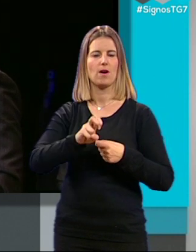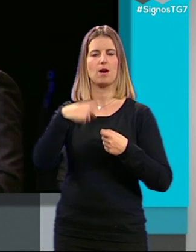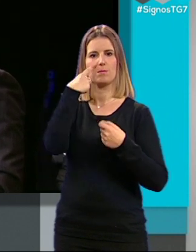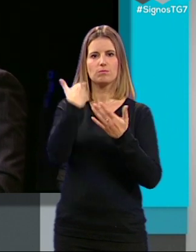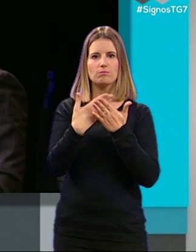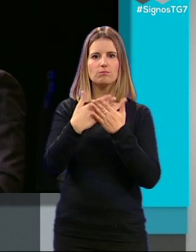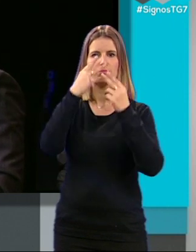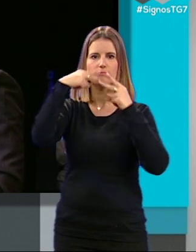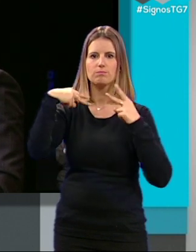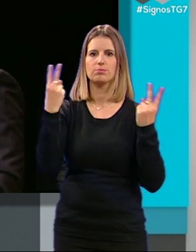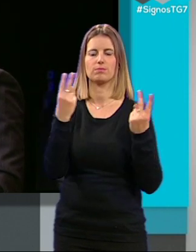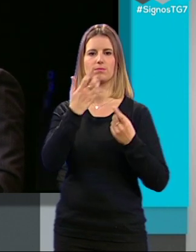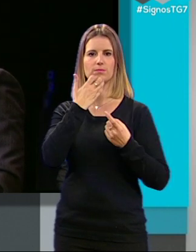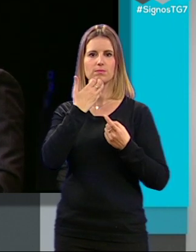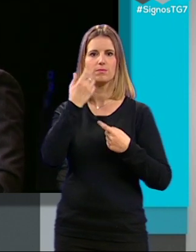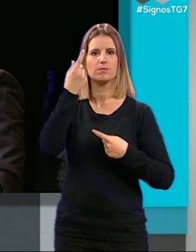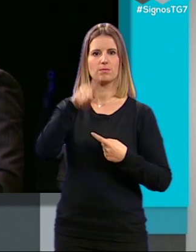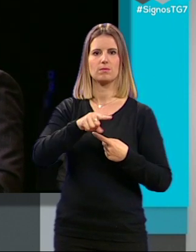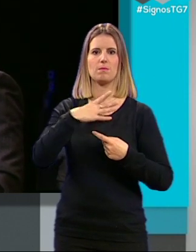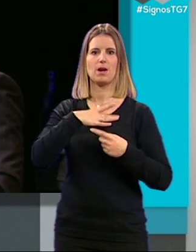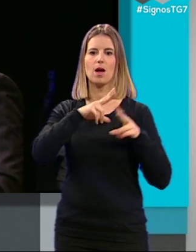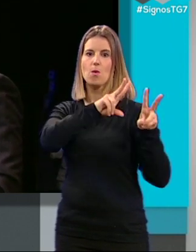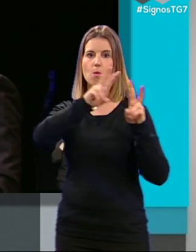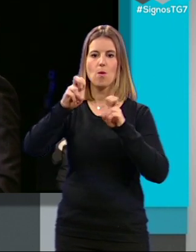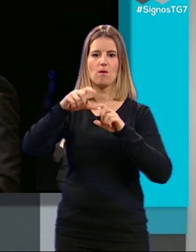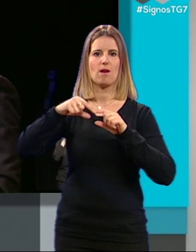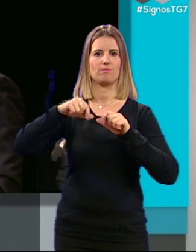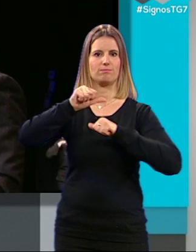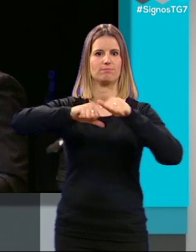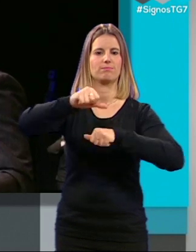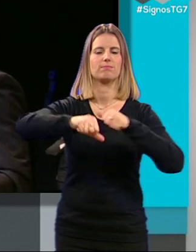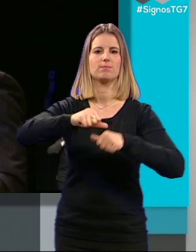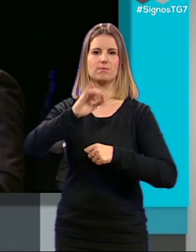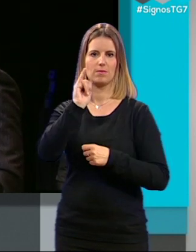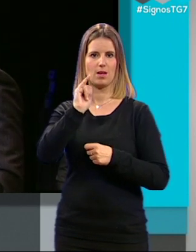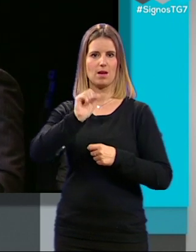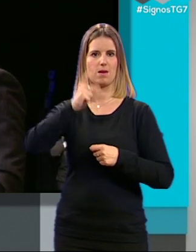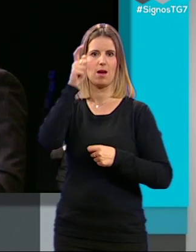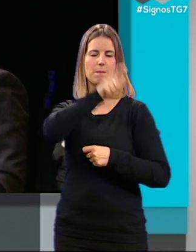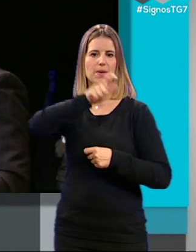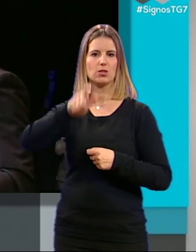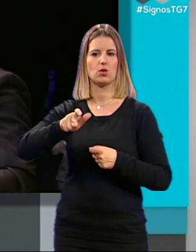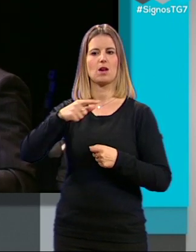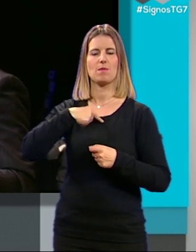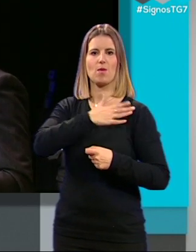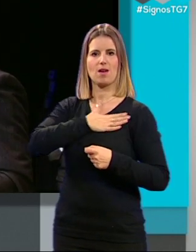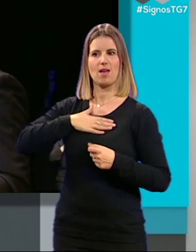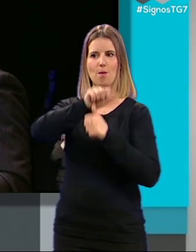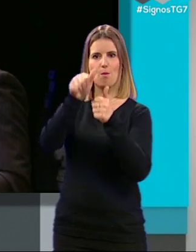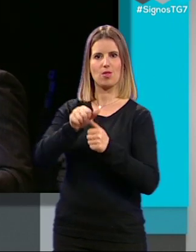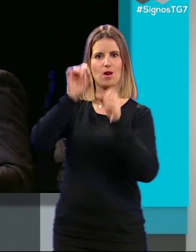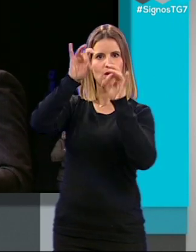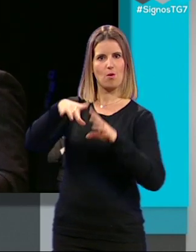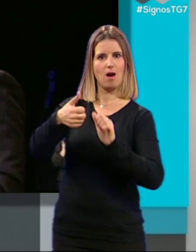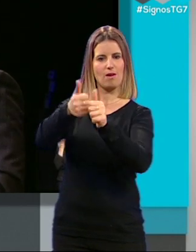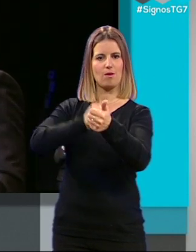muestra, de ejemplo y sobre todo para que las nuevas y sucesivas generaciones tengan personas en las que quererse representar